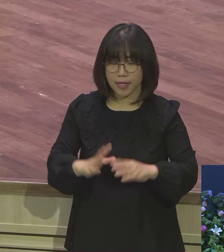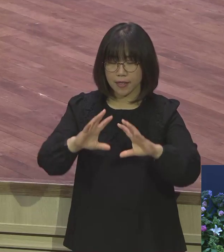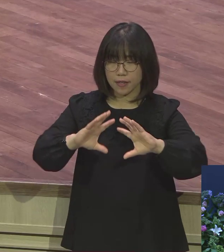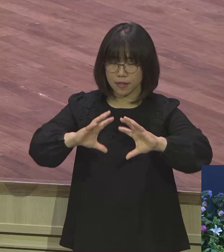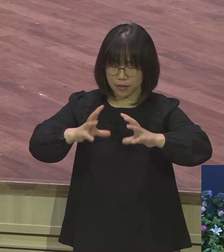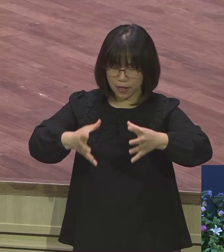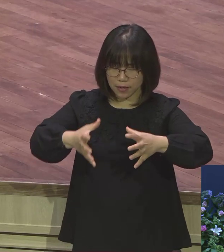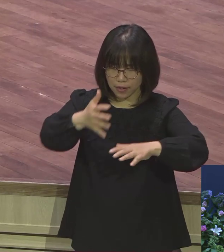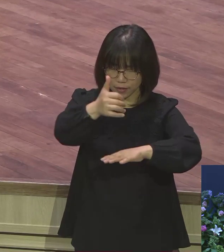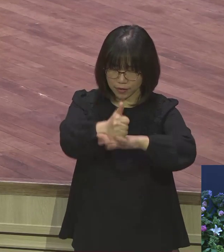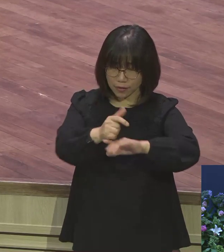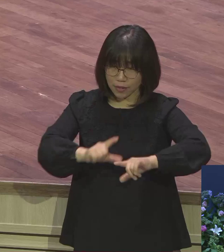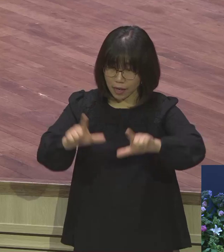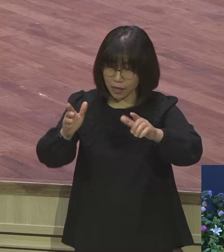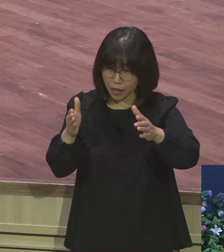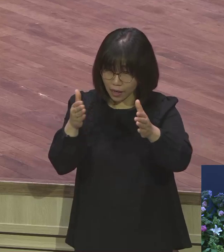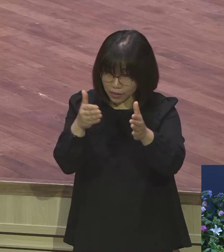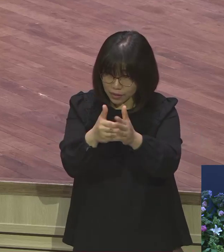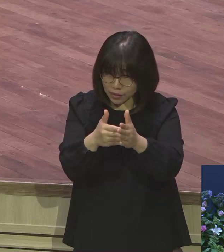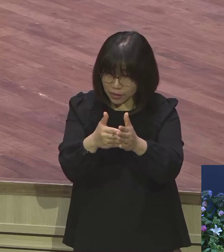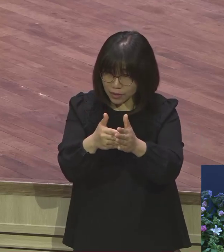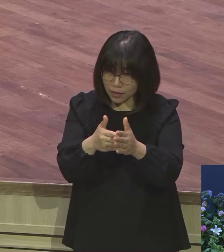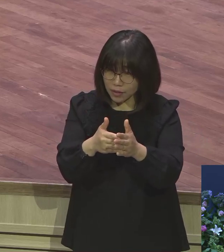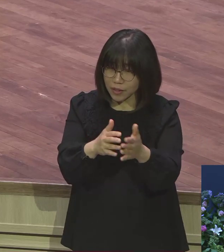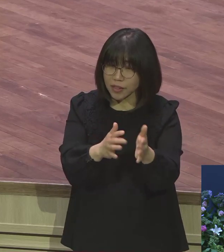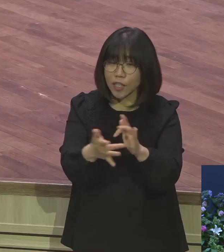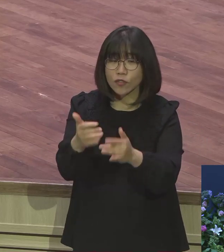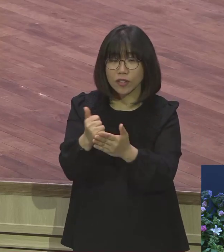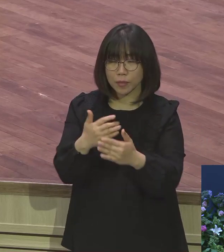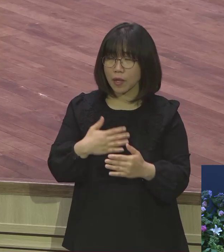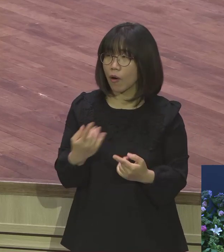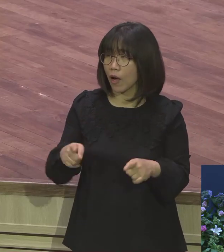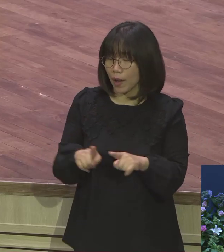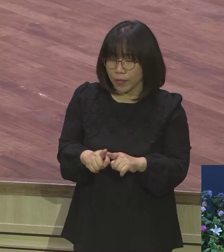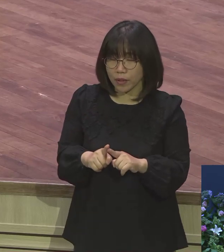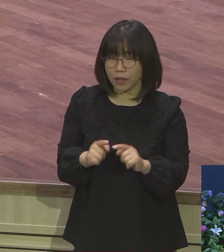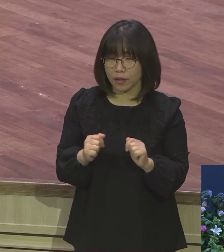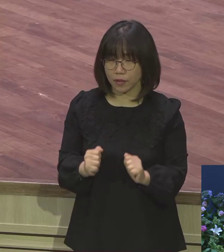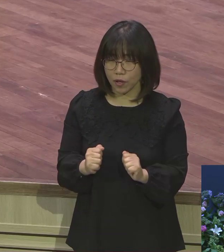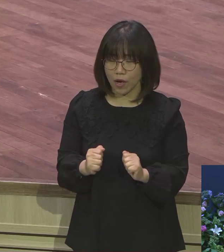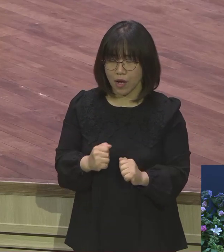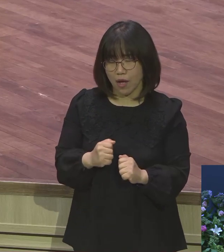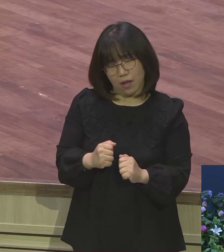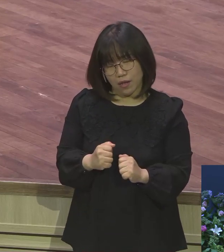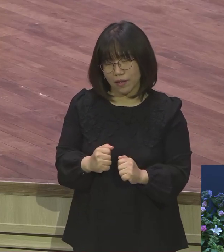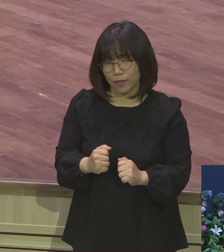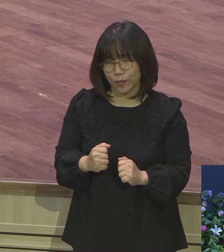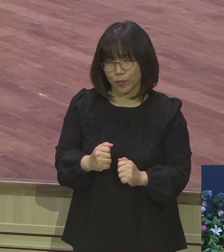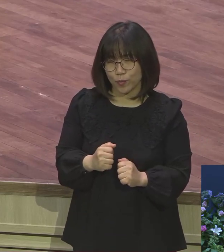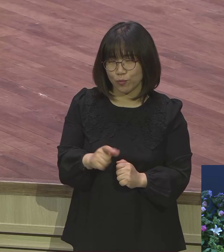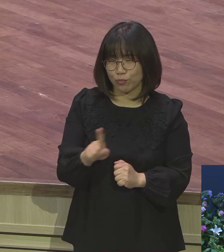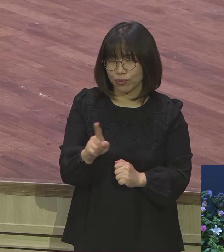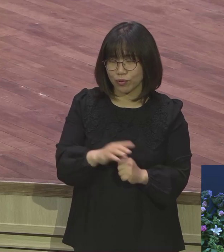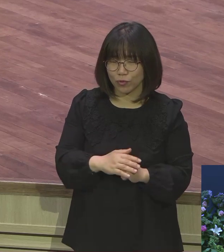주님이 나와 함께 하시면 뭐가 아쉽습니까 주님이 나와 함께 하신 날 믿어지면 뭐가 두렵습니까